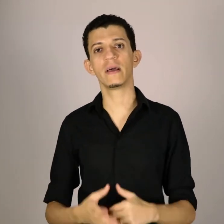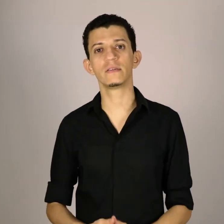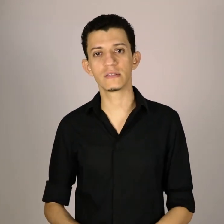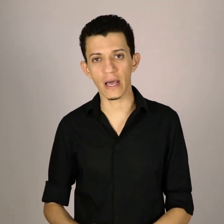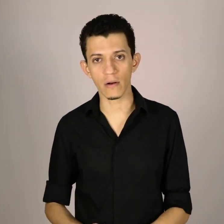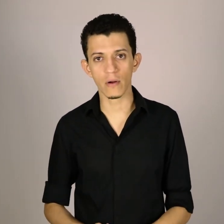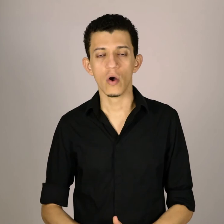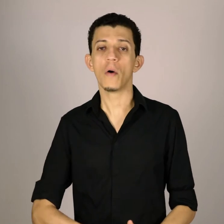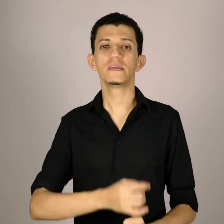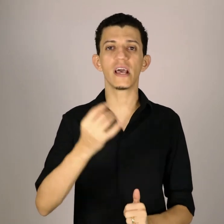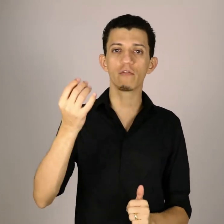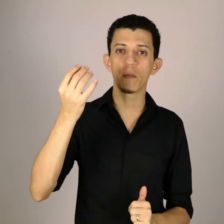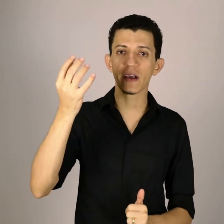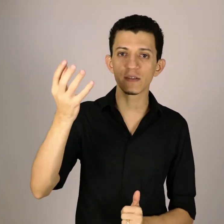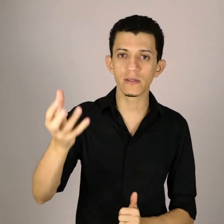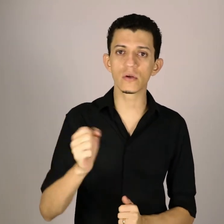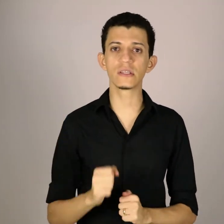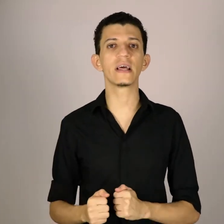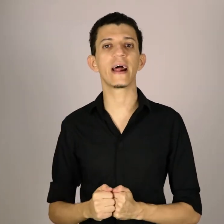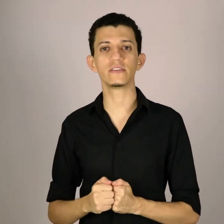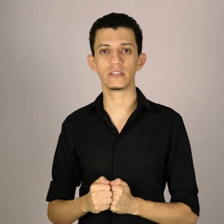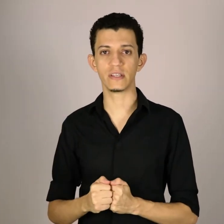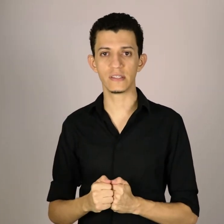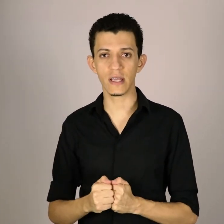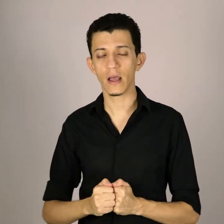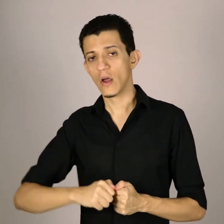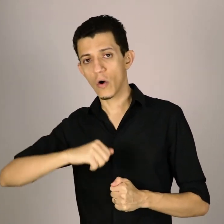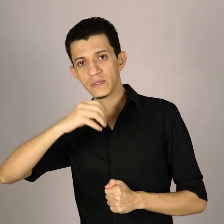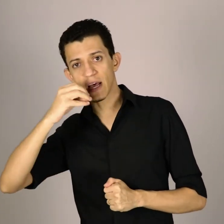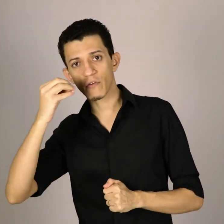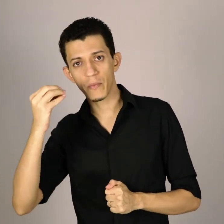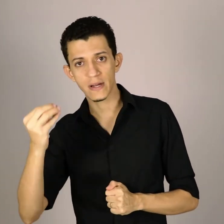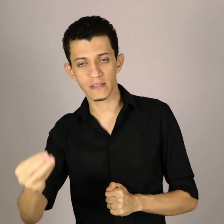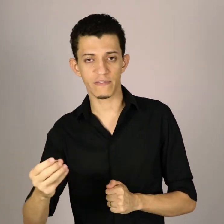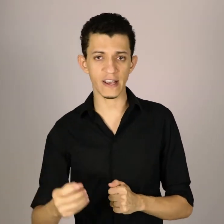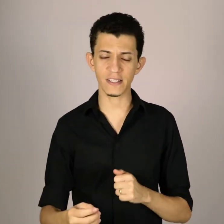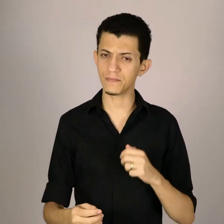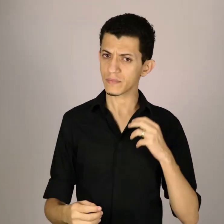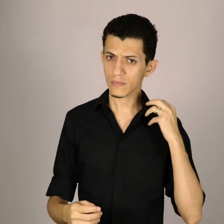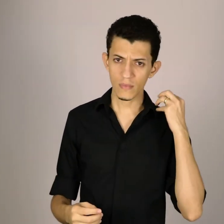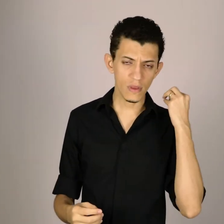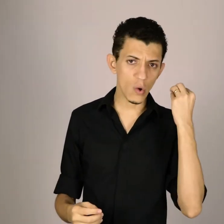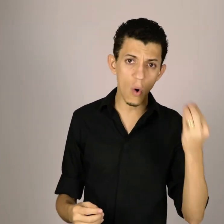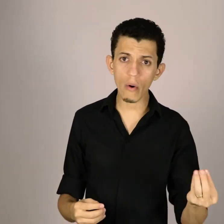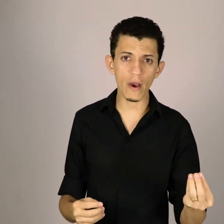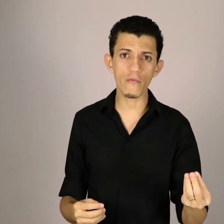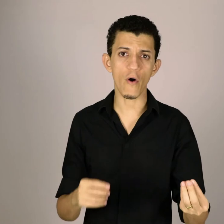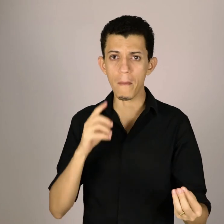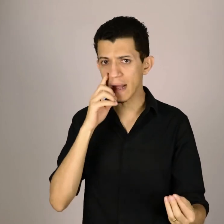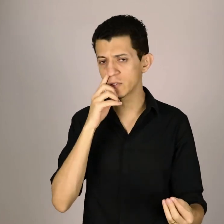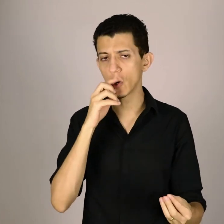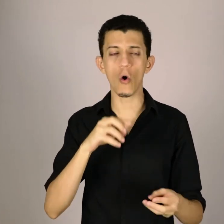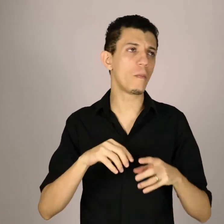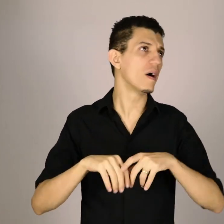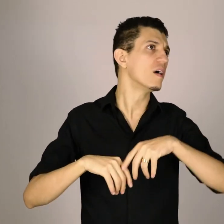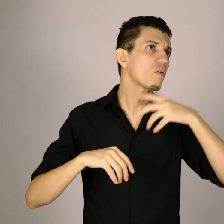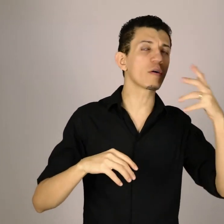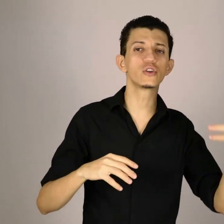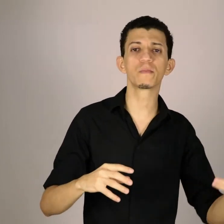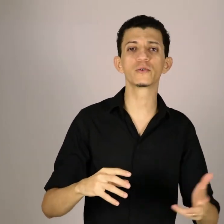ambiente externo. Observe como é as pessoas interagem entre si, observe como elas se vestem, qual que é o formato de roupa, qual que o tipo